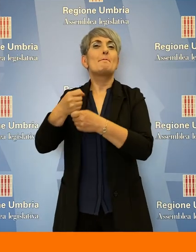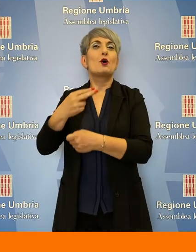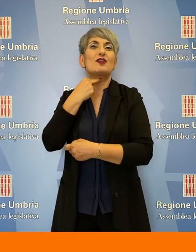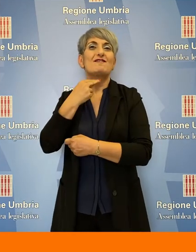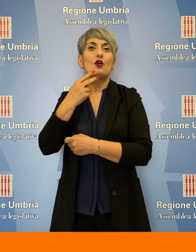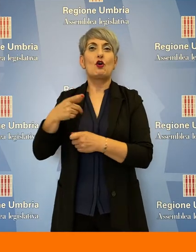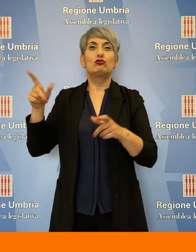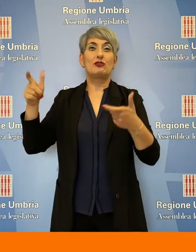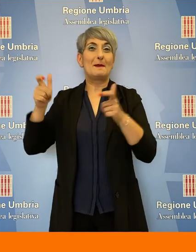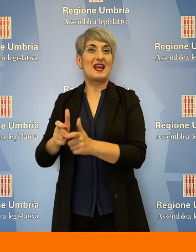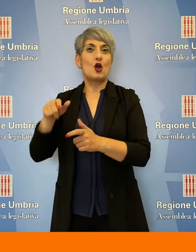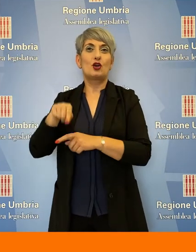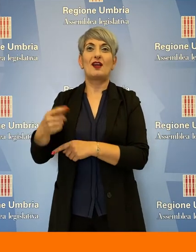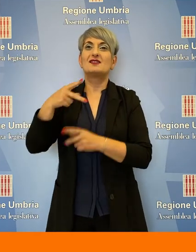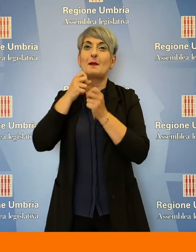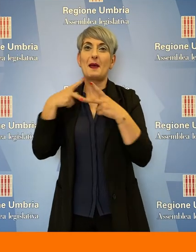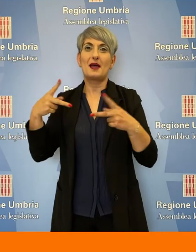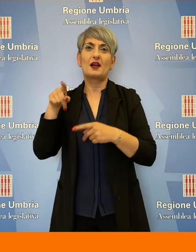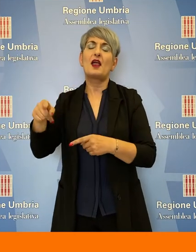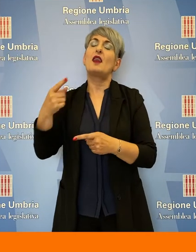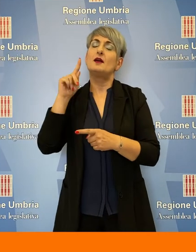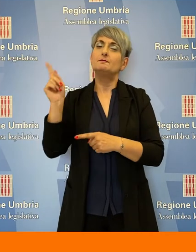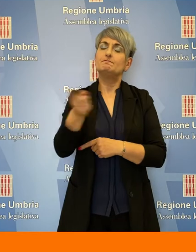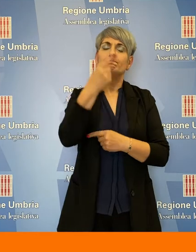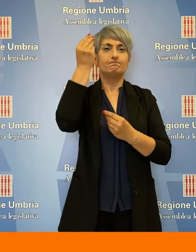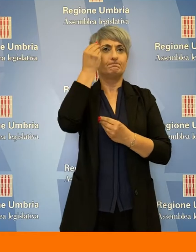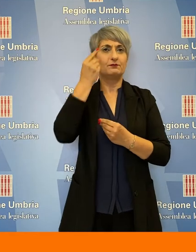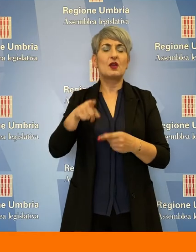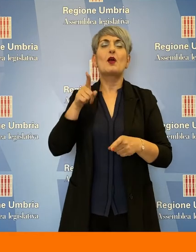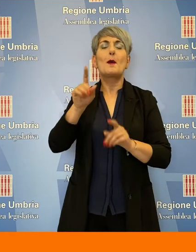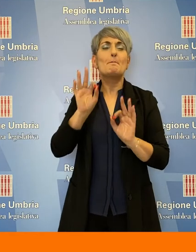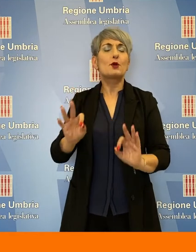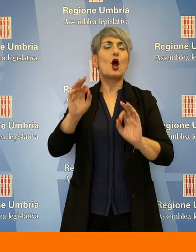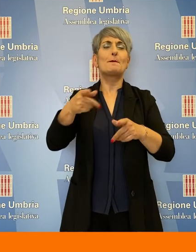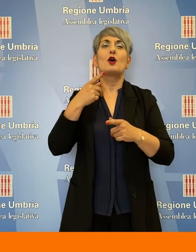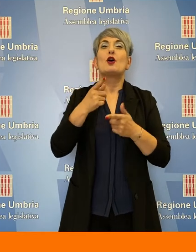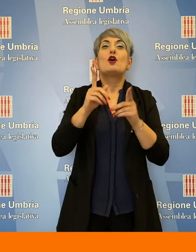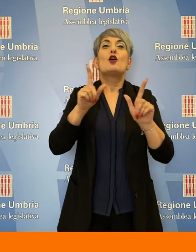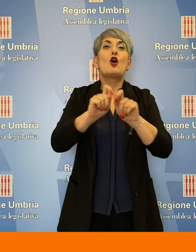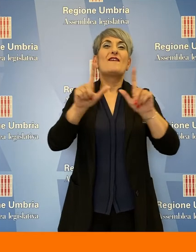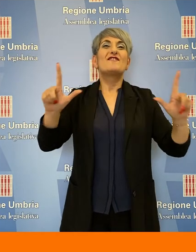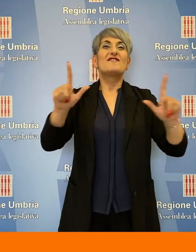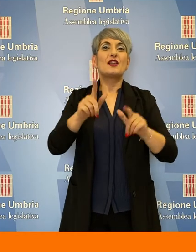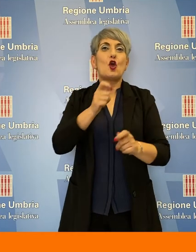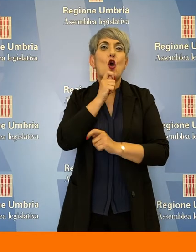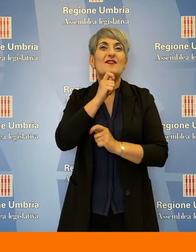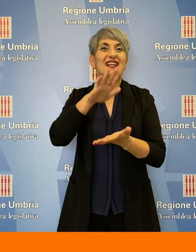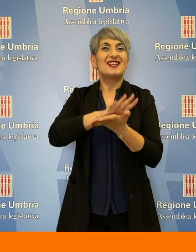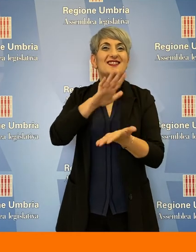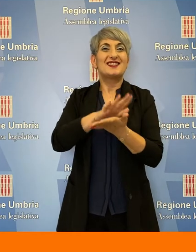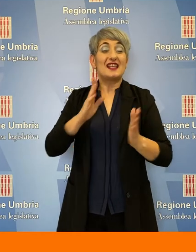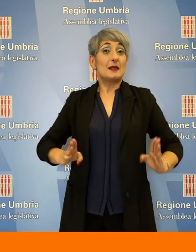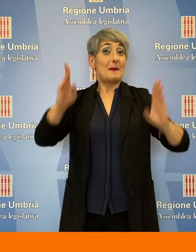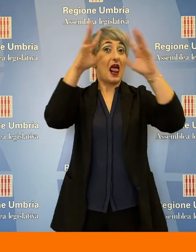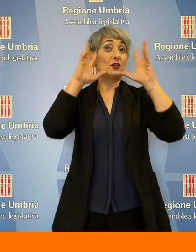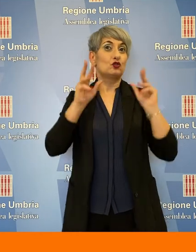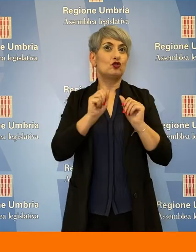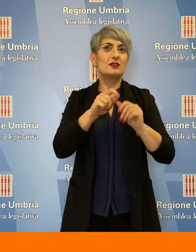Paparelli. Durante una videoconferenza stampa svoltasi da Palazzo Cesaroni, i rappresentanti dell'opposizione consigliare hanno espresso critiche e